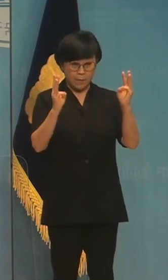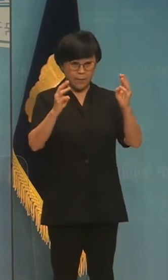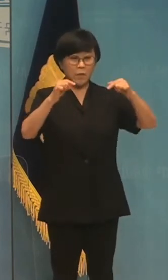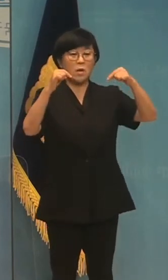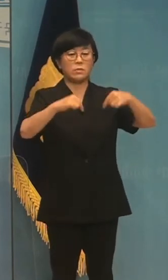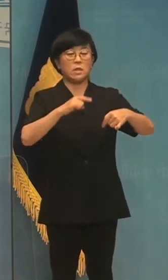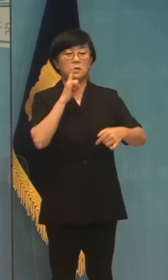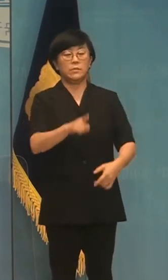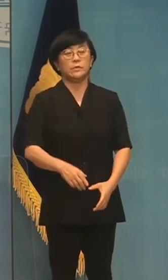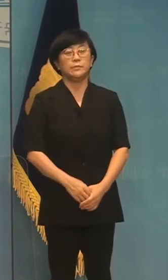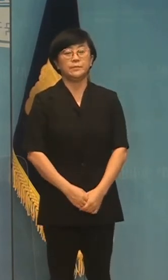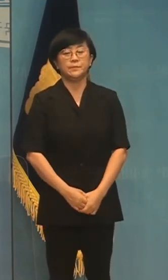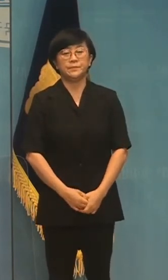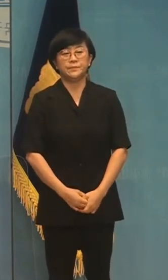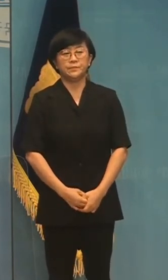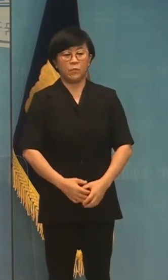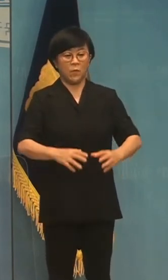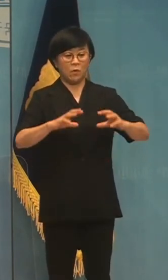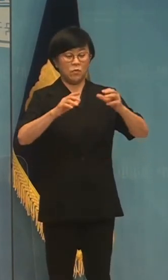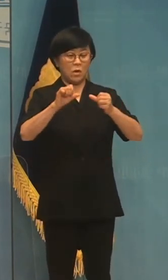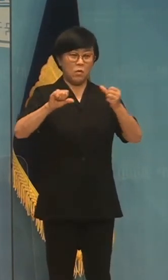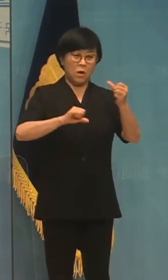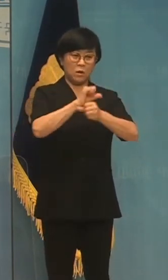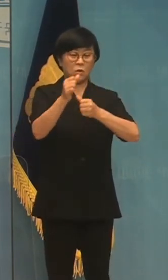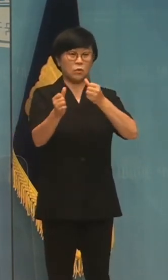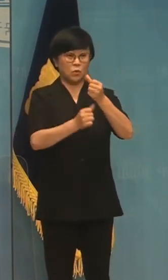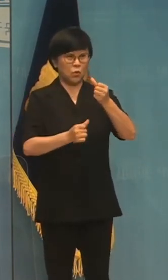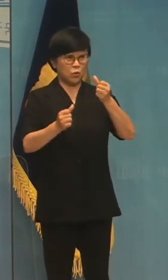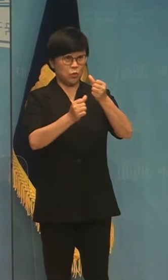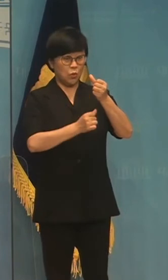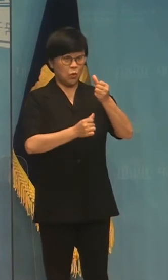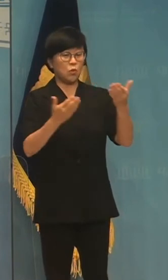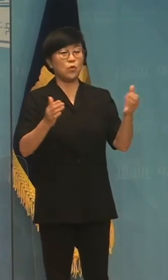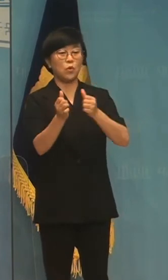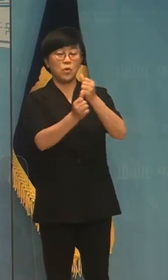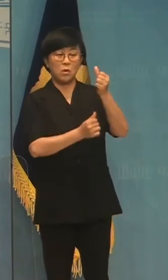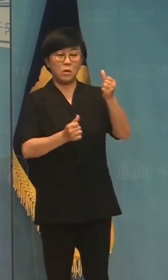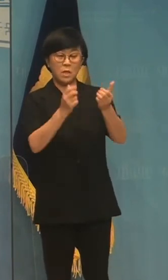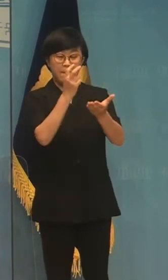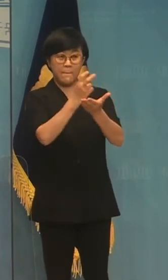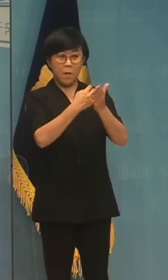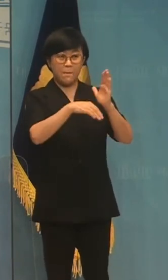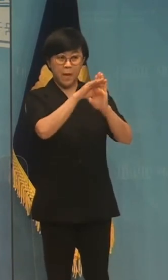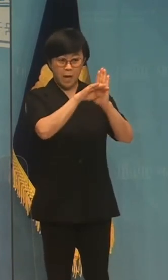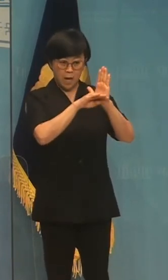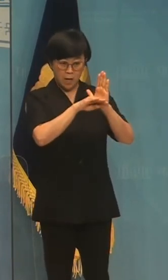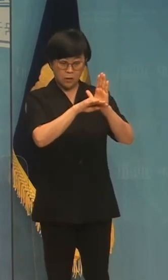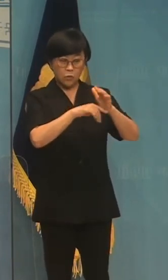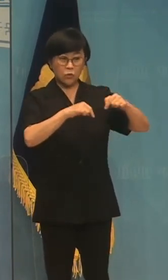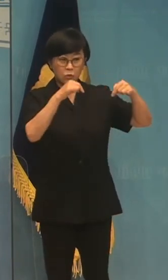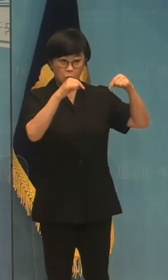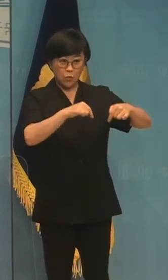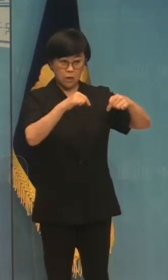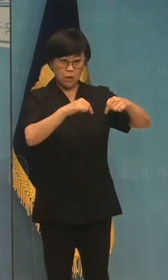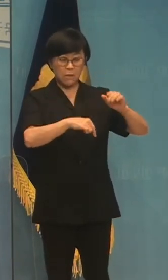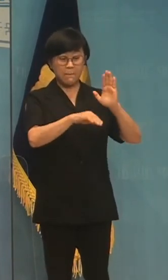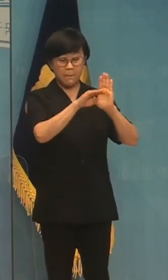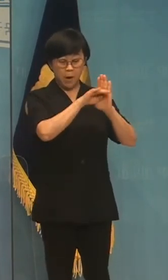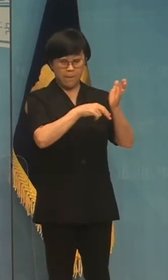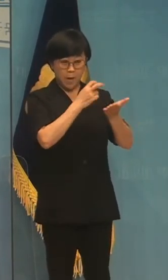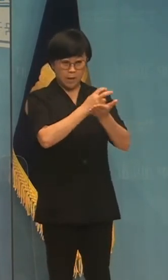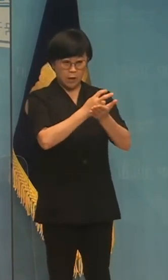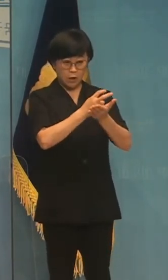벌인다고 합니다. 국회 환경노동위원회 환경법안소위에서 논의해야 할 주요 법률안은